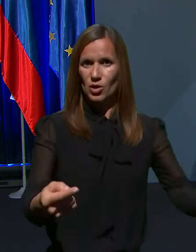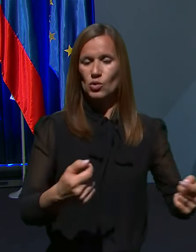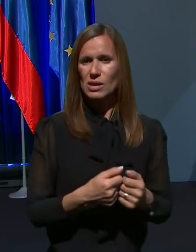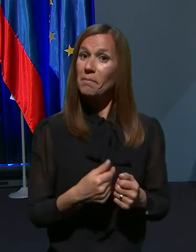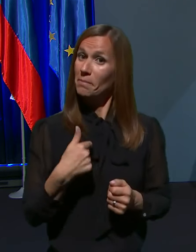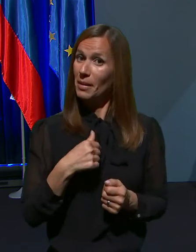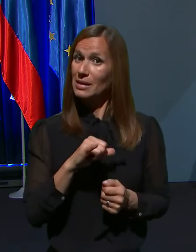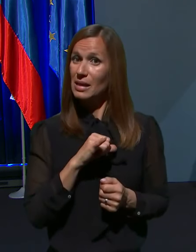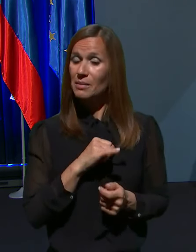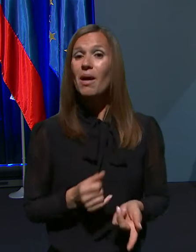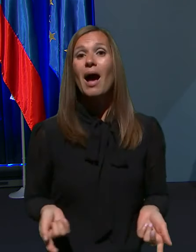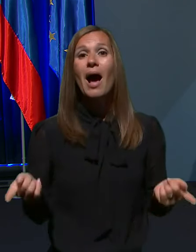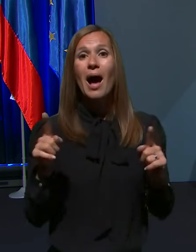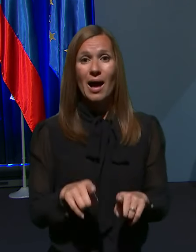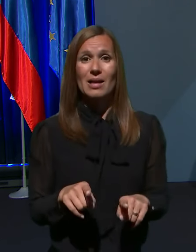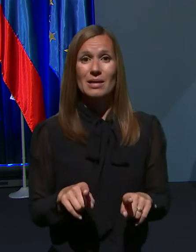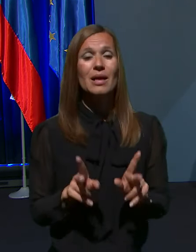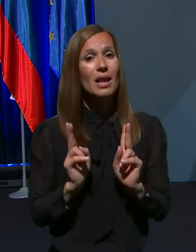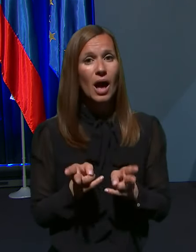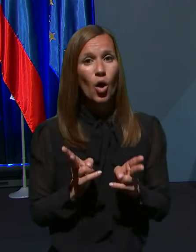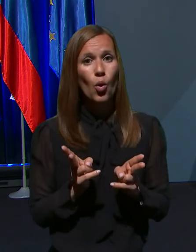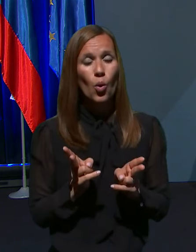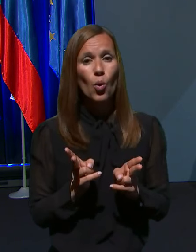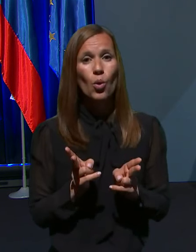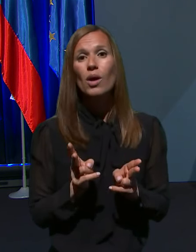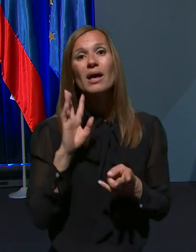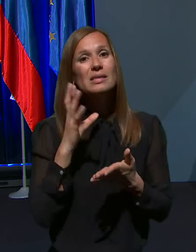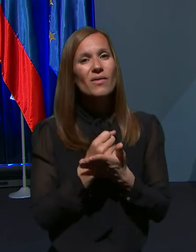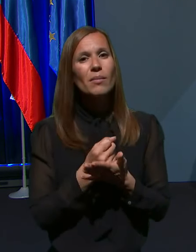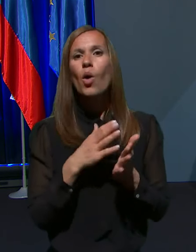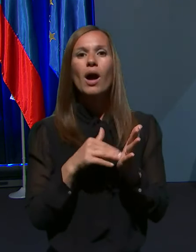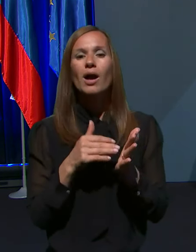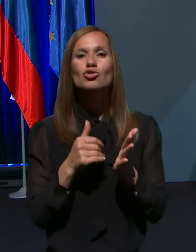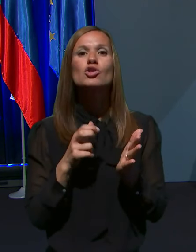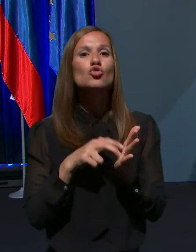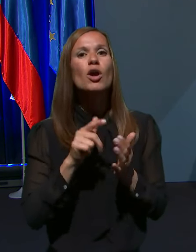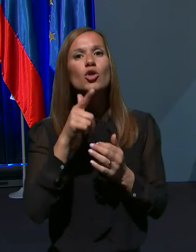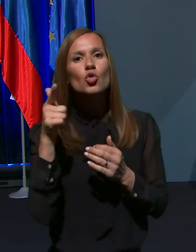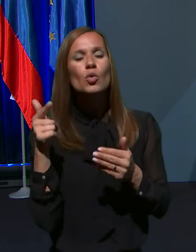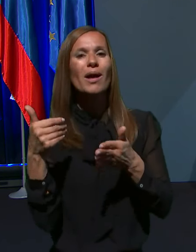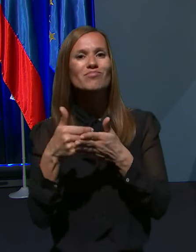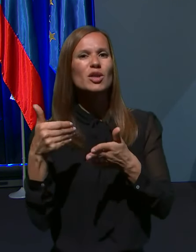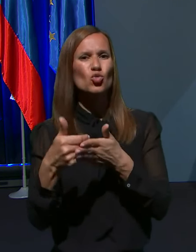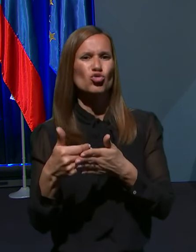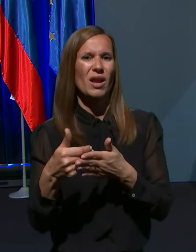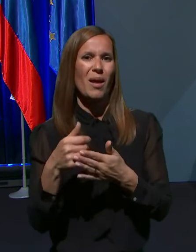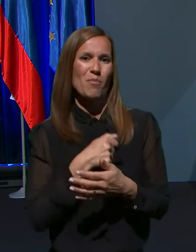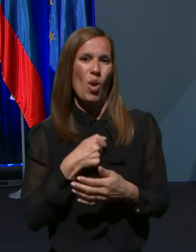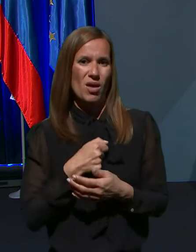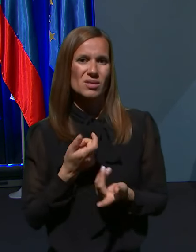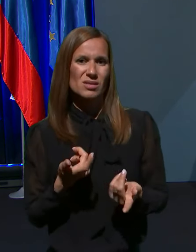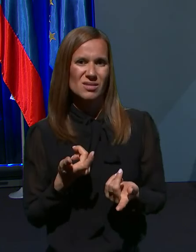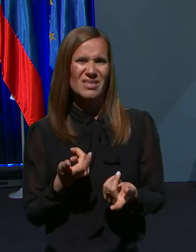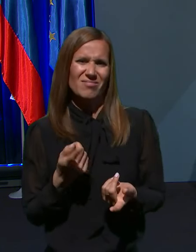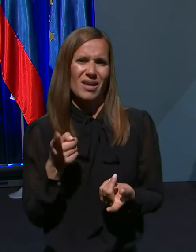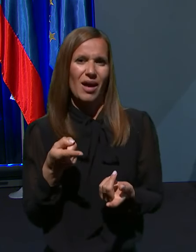zanima, ali se lahko, ali lahko izvemo, kakšne so bile še druge pridružene bolezni so imeli, koliko od